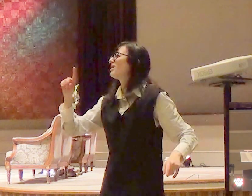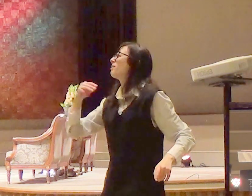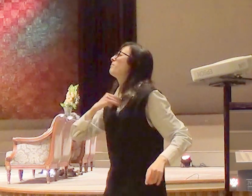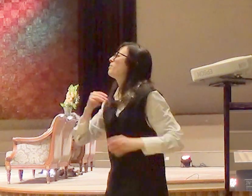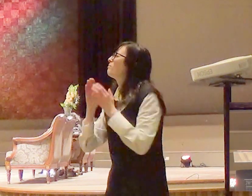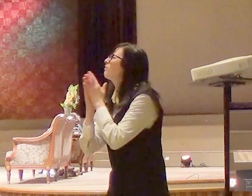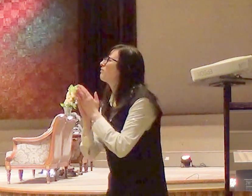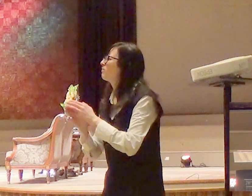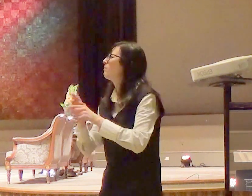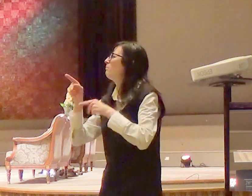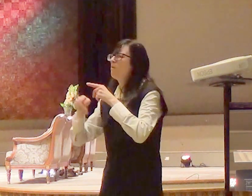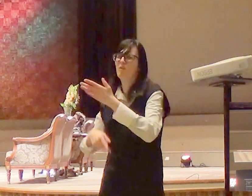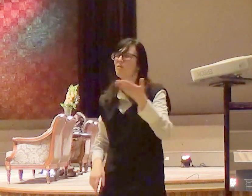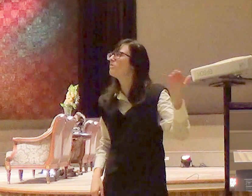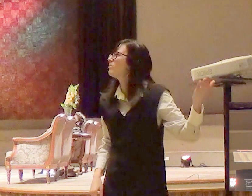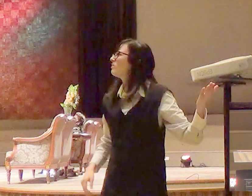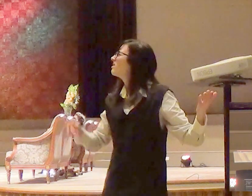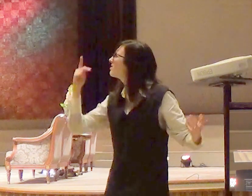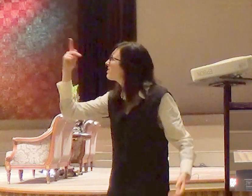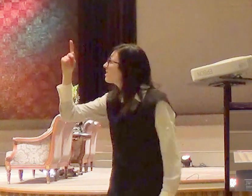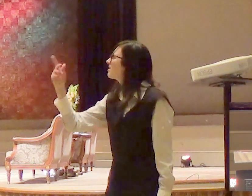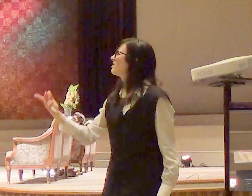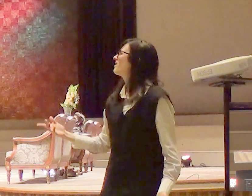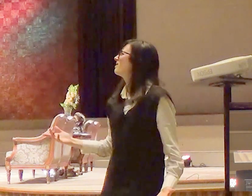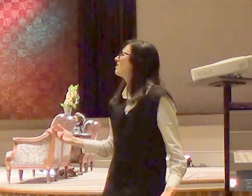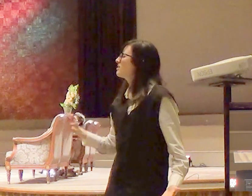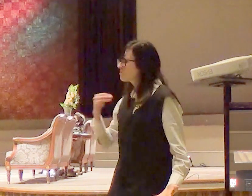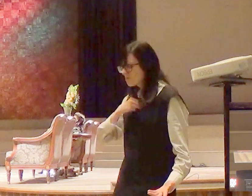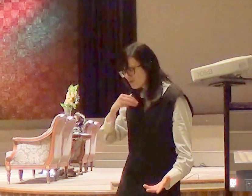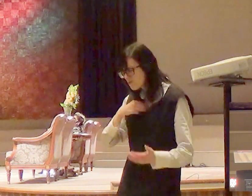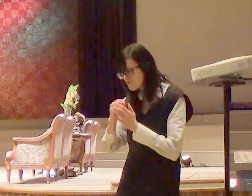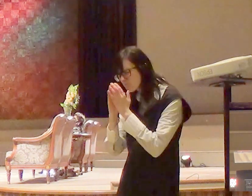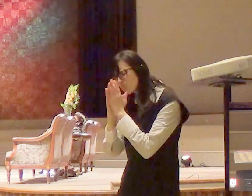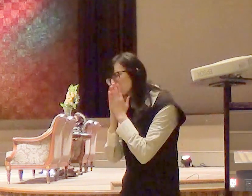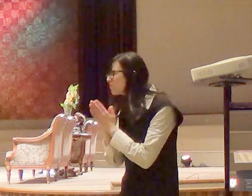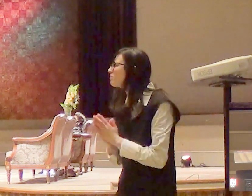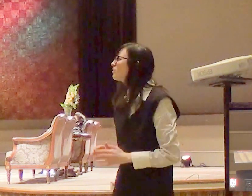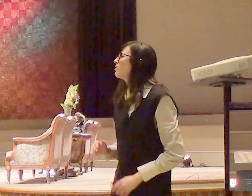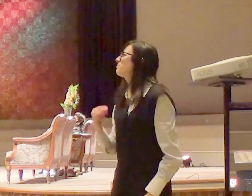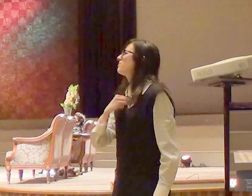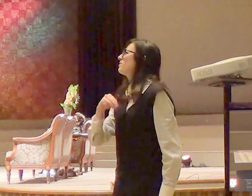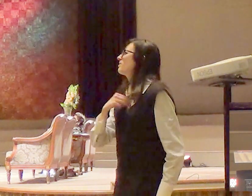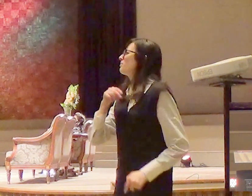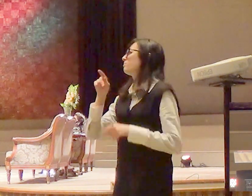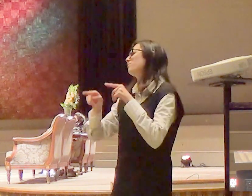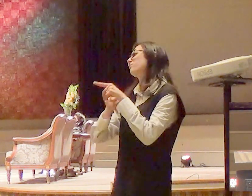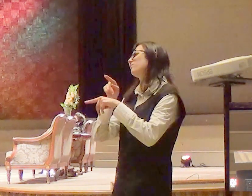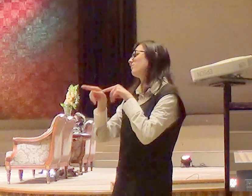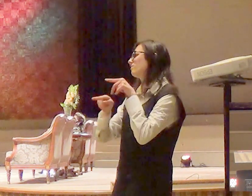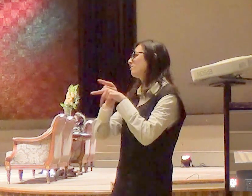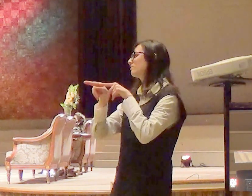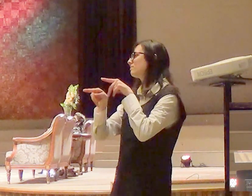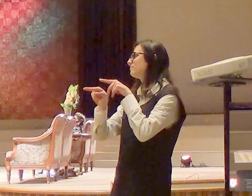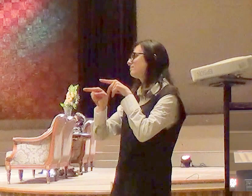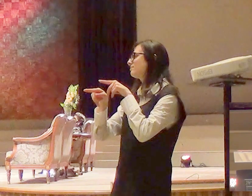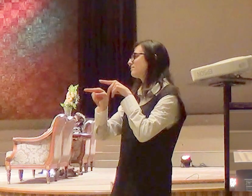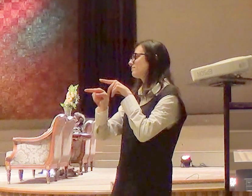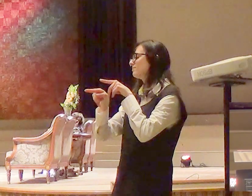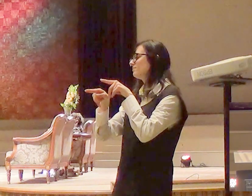povo tem misericórdia deles tem misericórdia do teu povo e aí começa uma